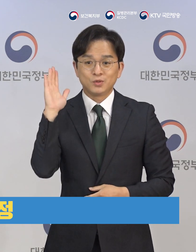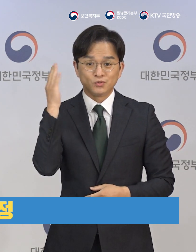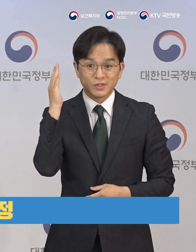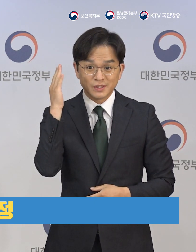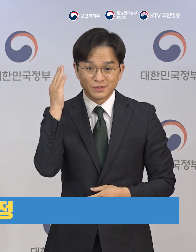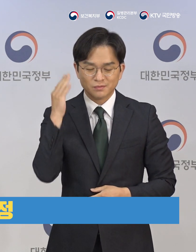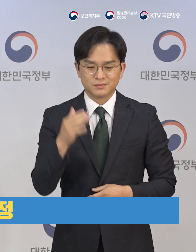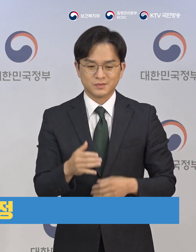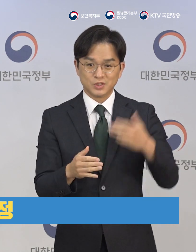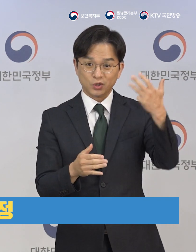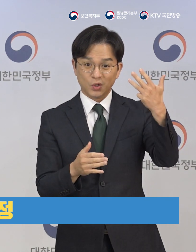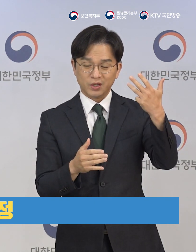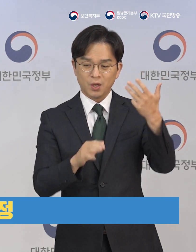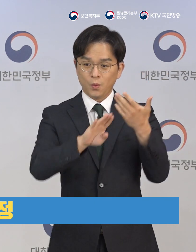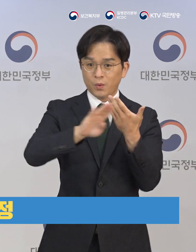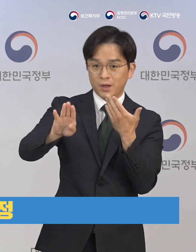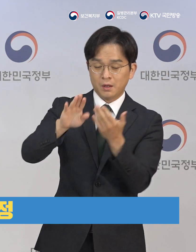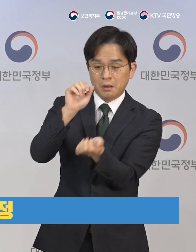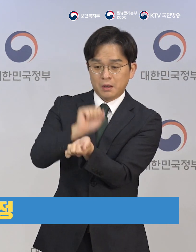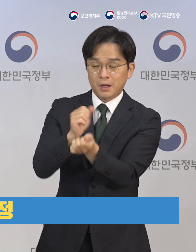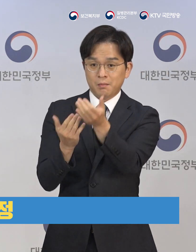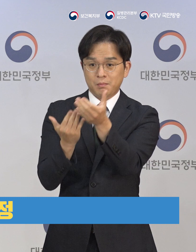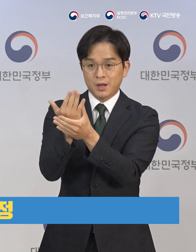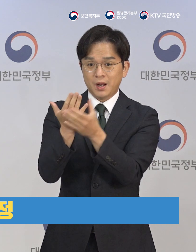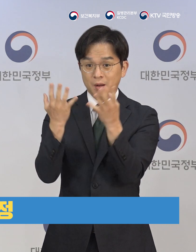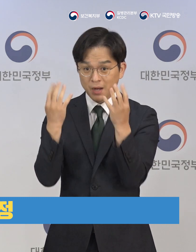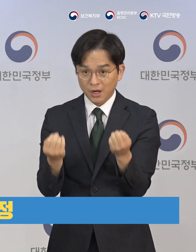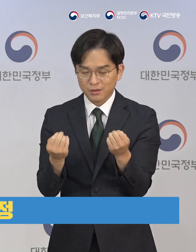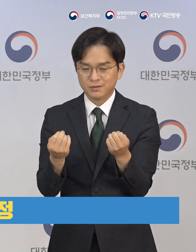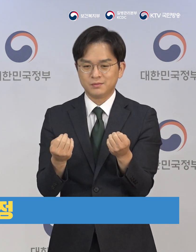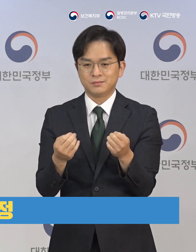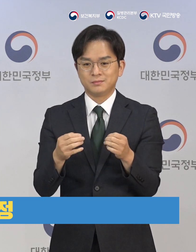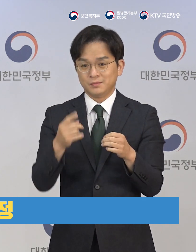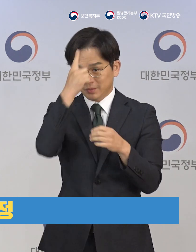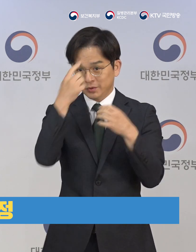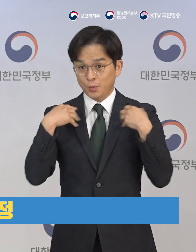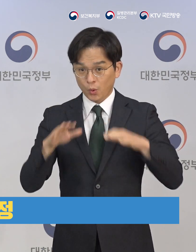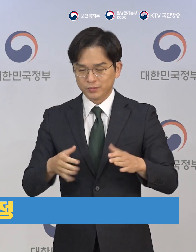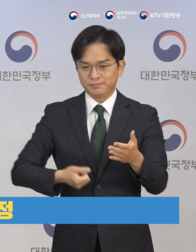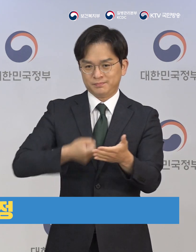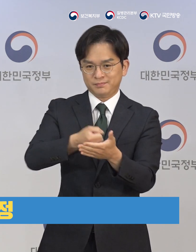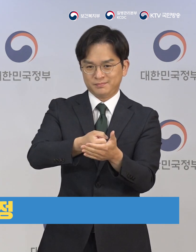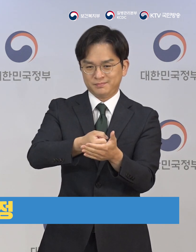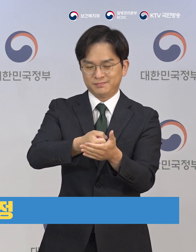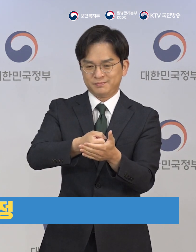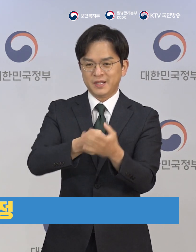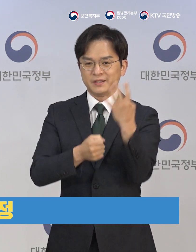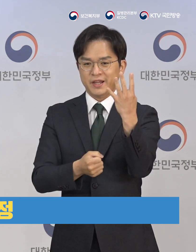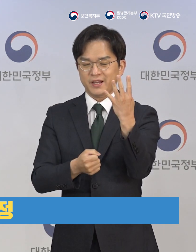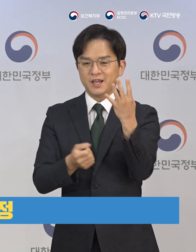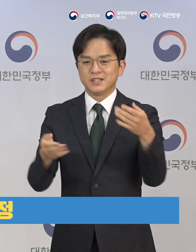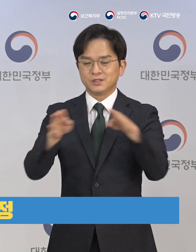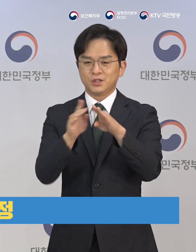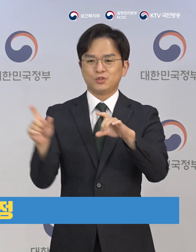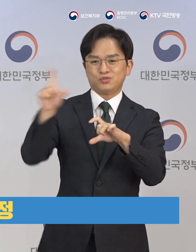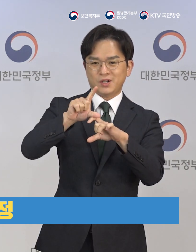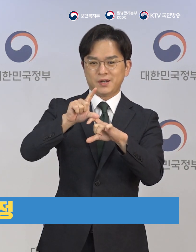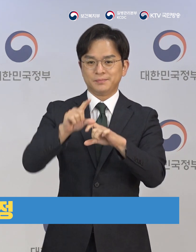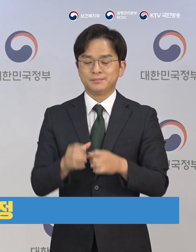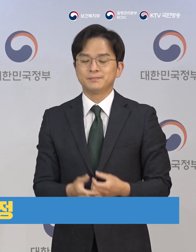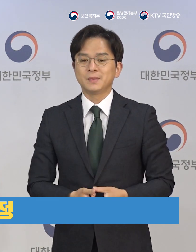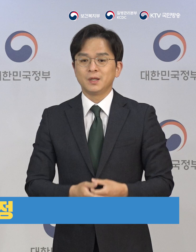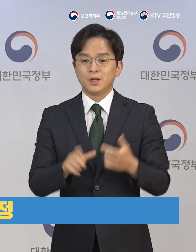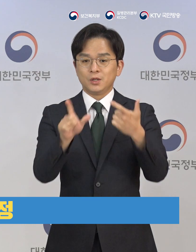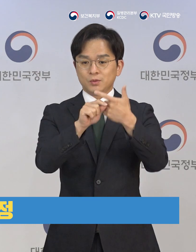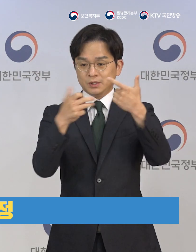정부는 새로운 유행의 시설과 사업장에서 감염 확산 사례가 발생함에 따라 고염 시설을 추가로 선정하기로